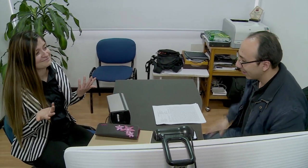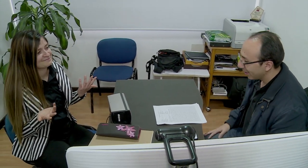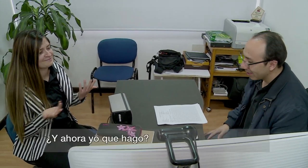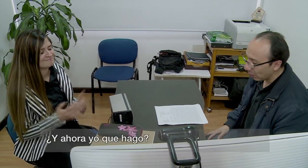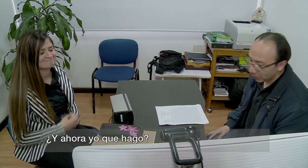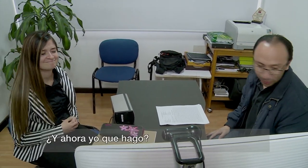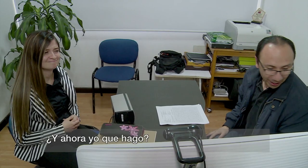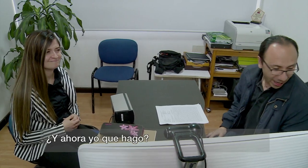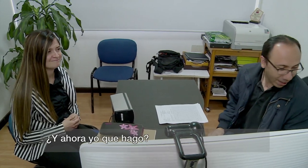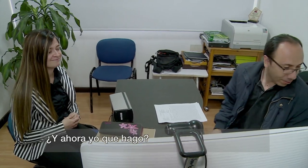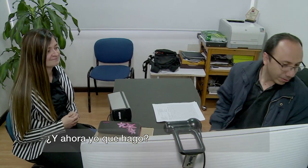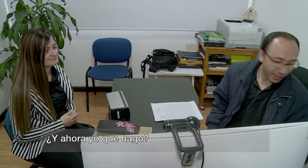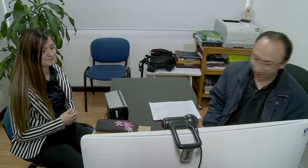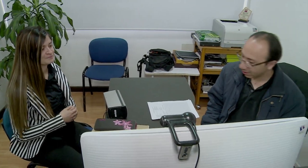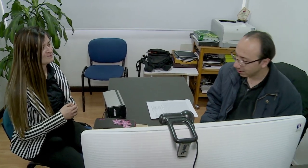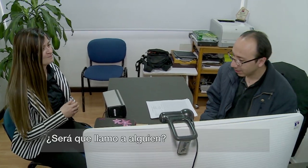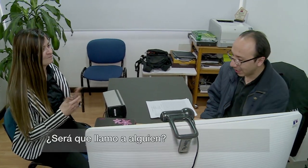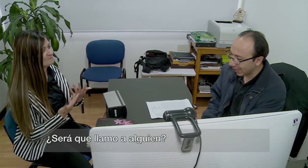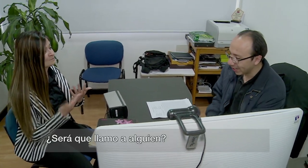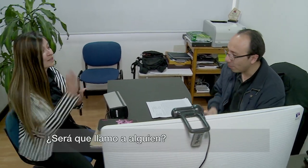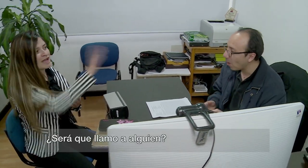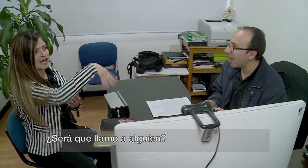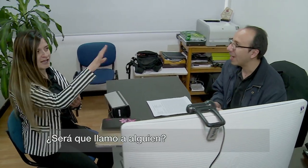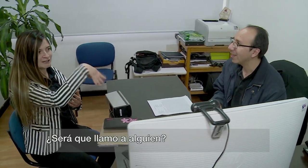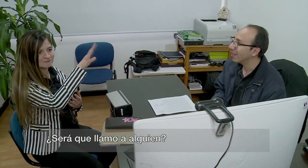¿Y ahora yo qué hago? ¿Será que llamo a alguien?